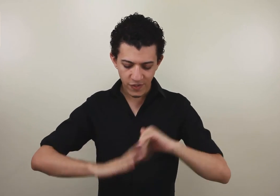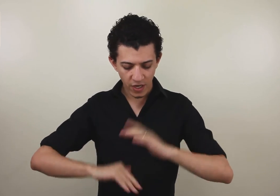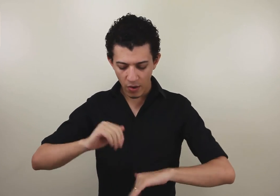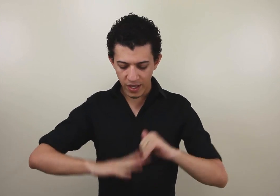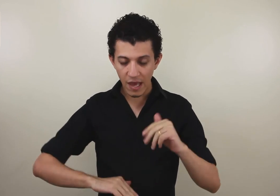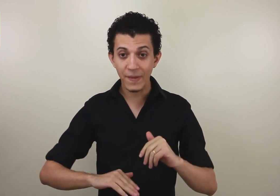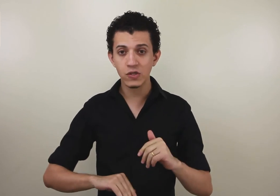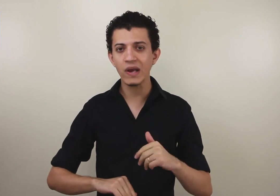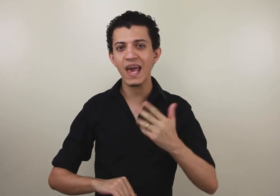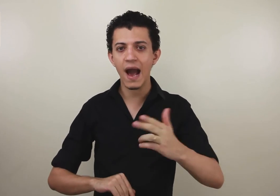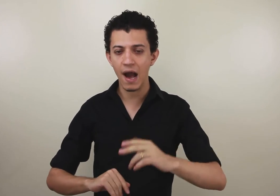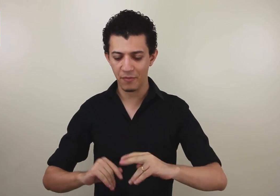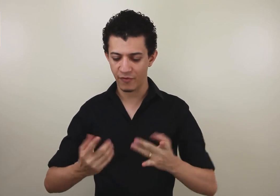profissional aqui é a pessoa que é hábil.